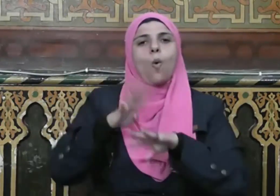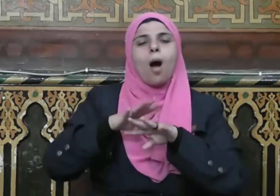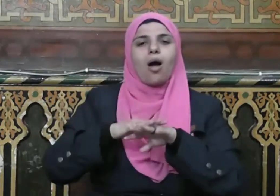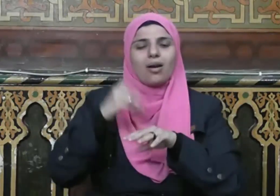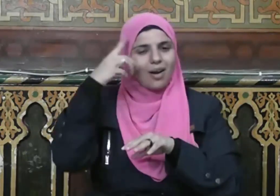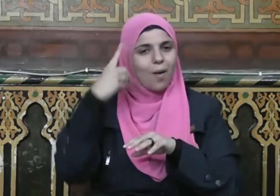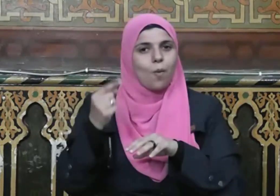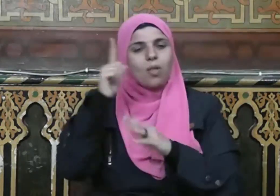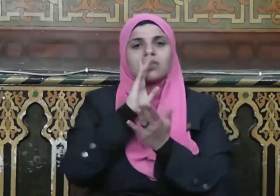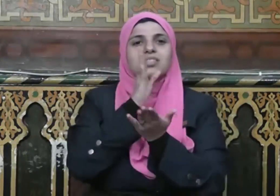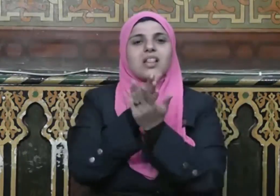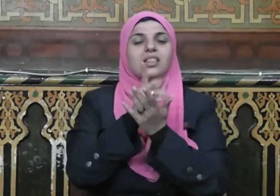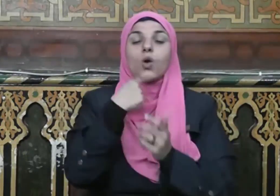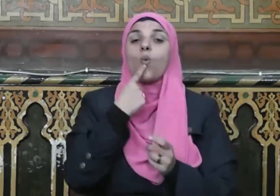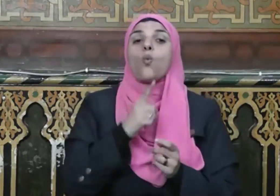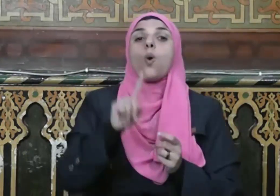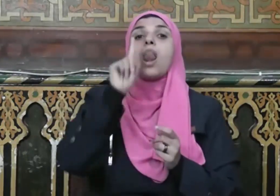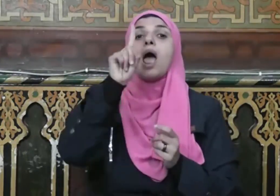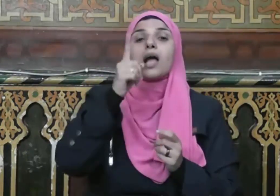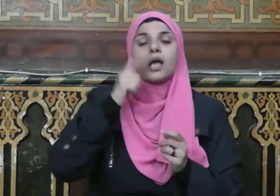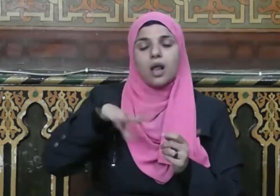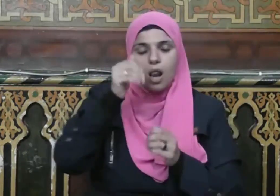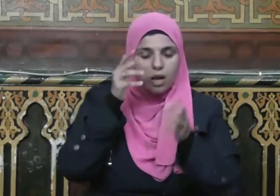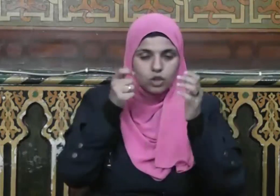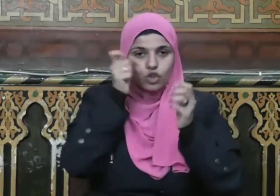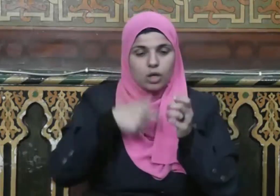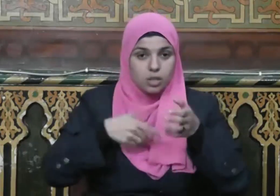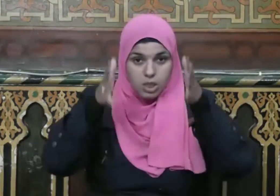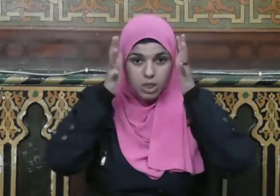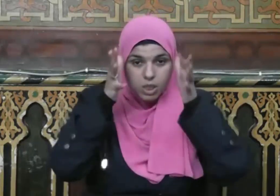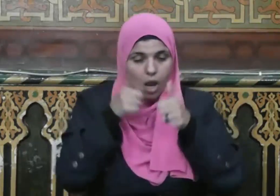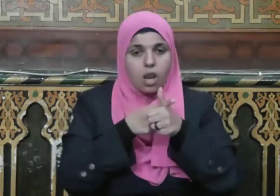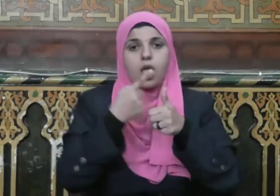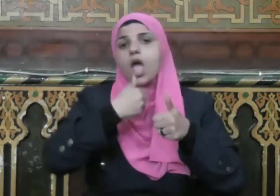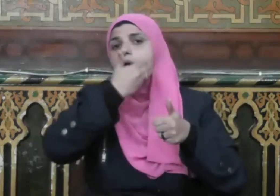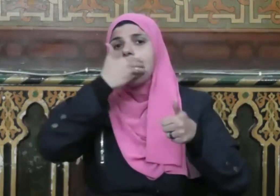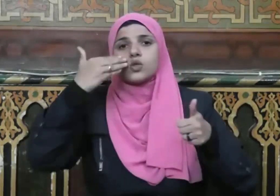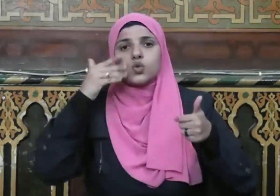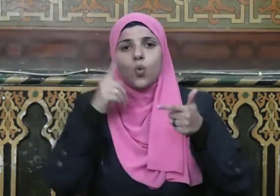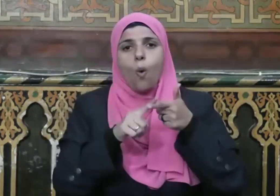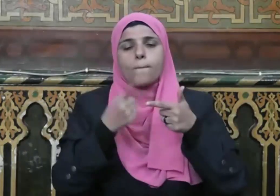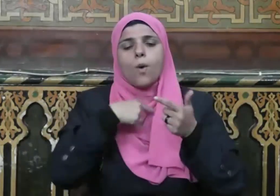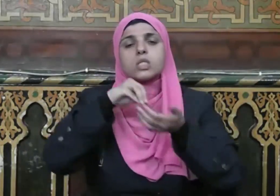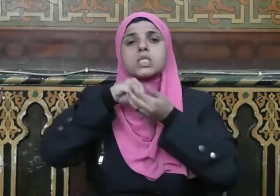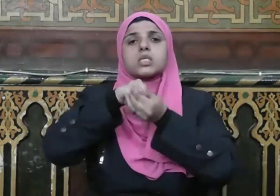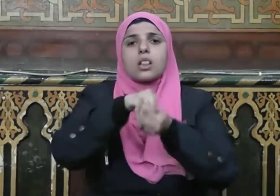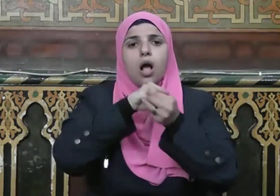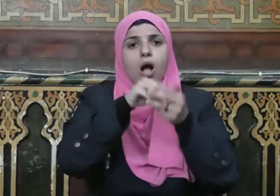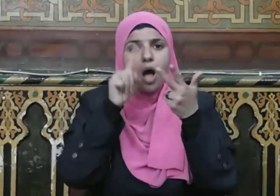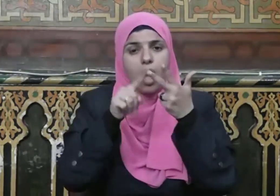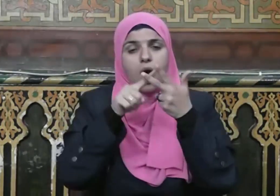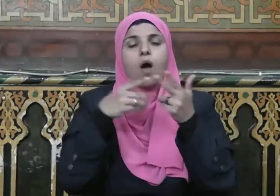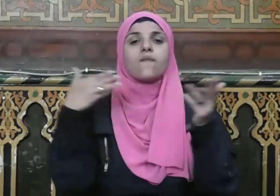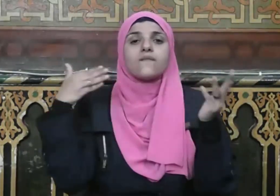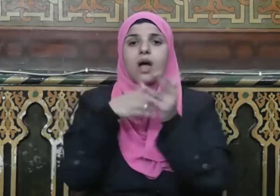ولكنه الذي يصلي ويصوم ويتصدق وهو يخاف